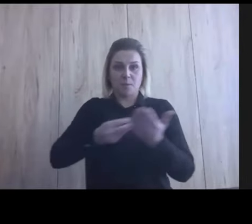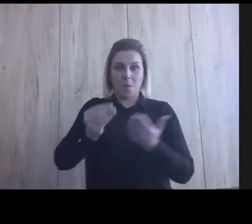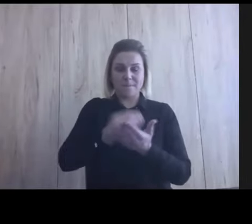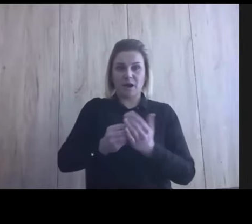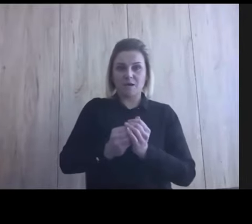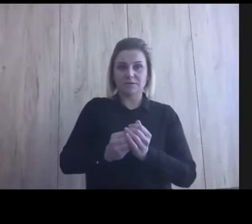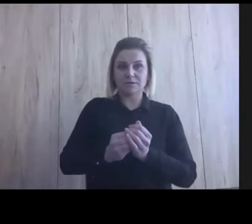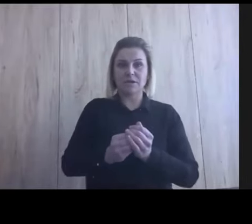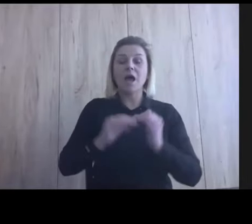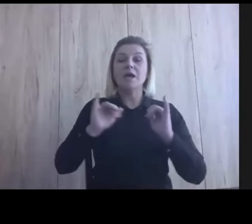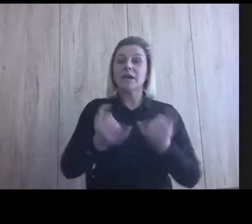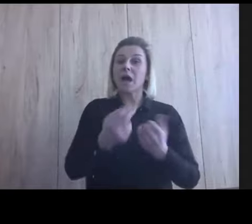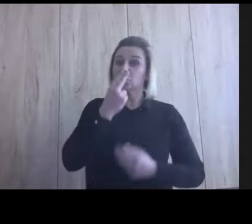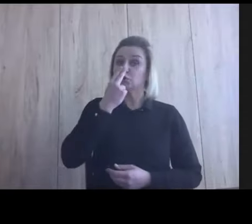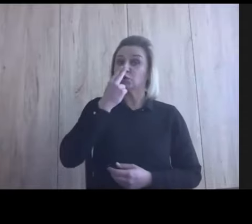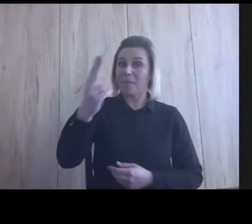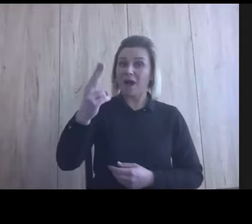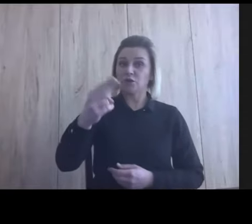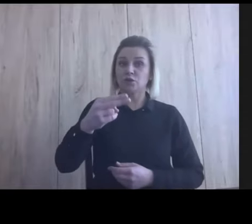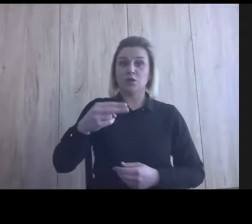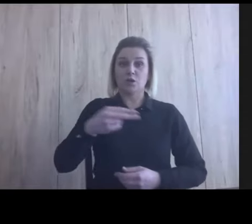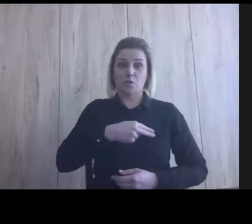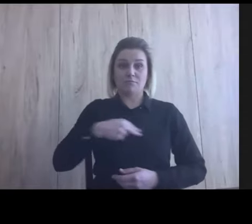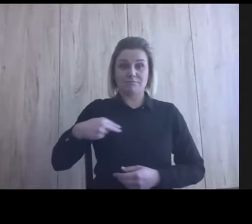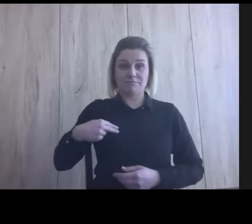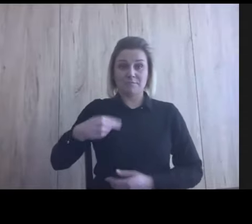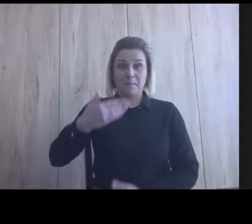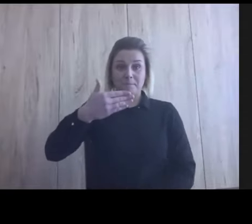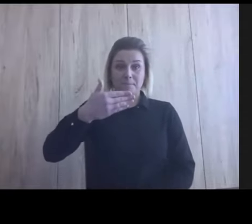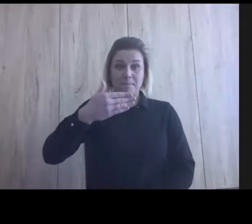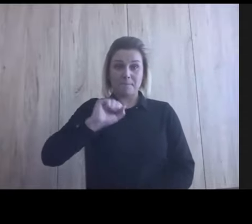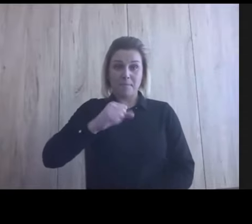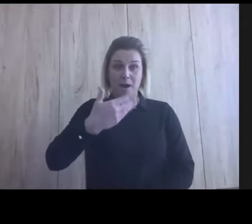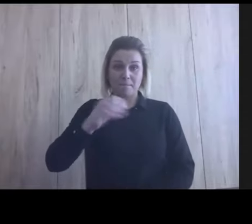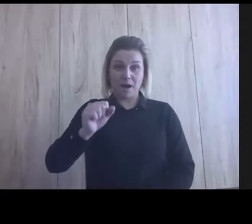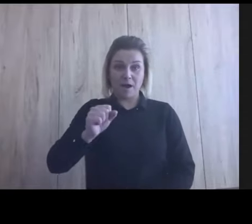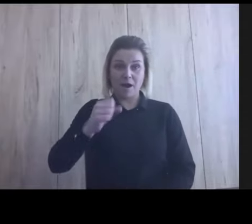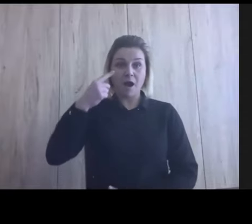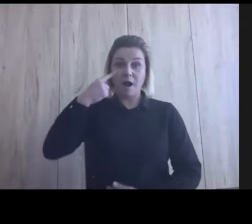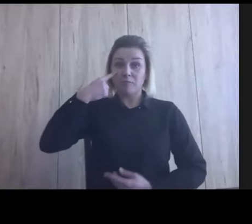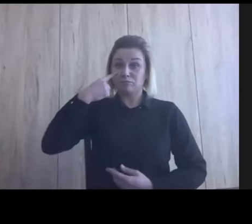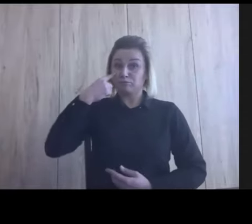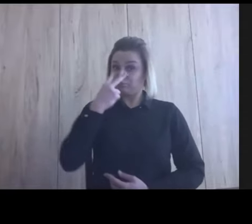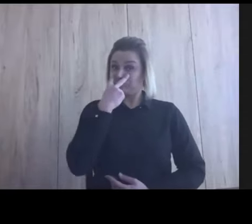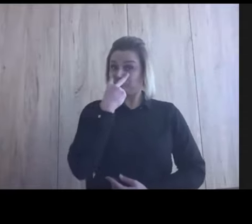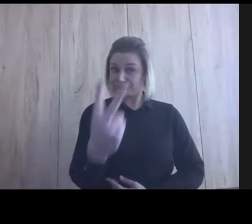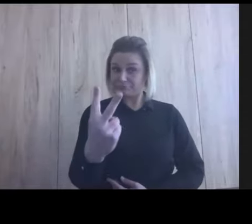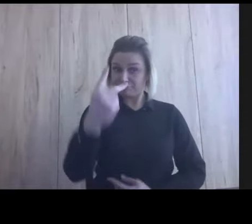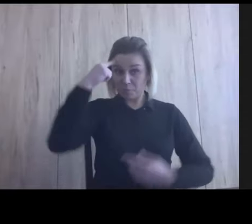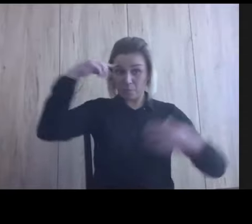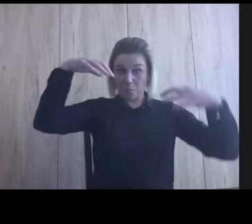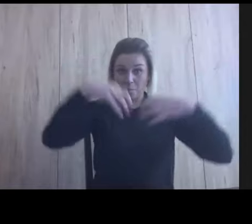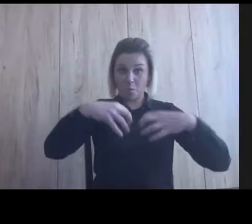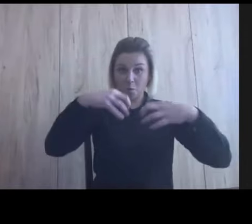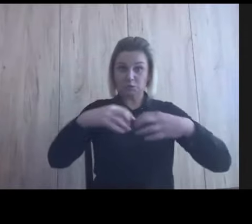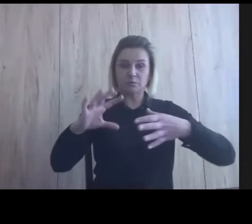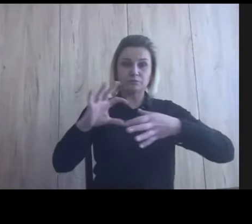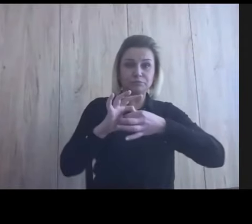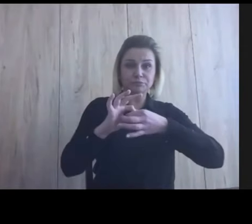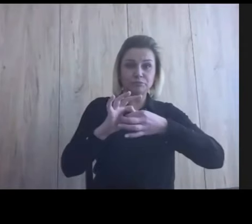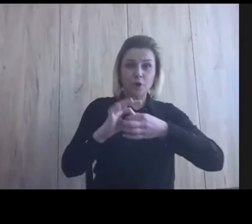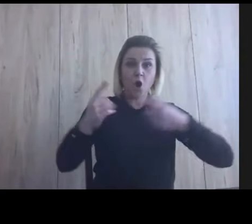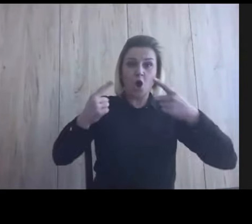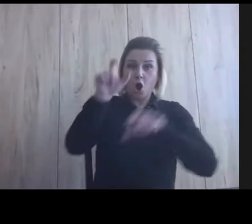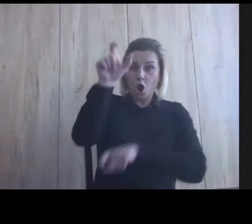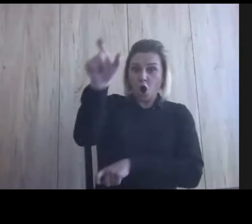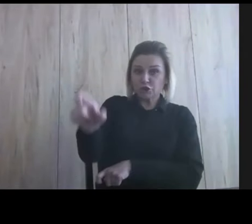kiedy zobaczył napis mama, no to jego wzrok i mózg włączyły dwie informacje. Osoba plus ten